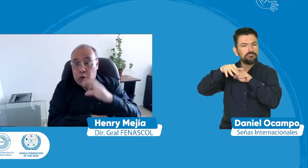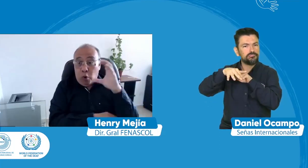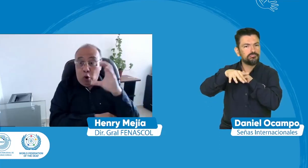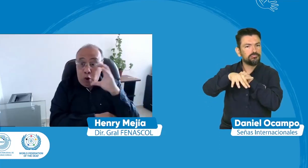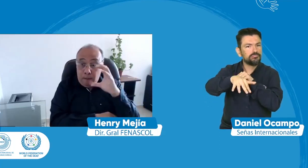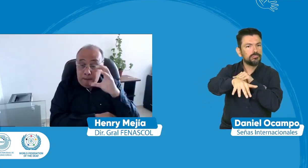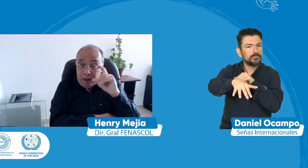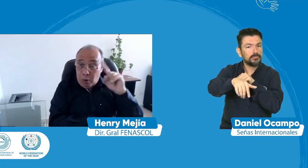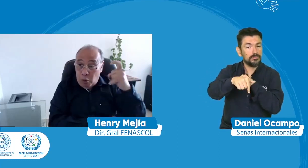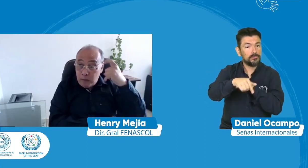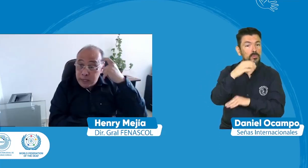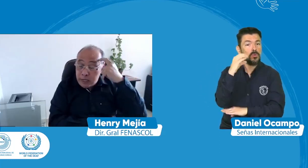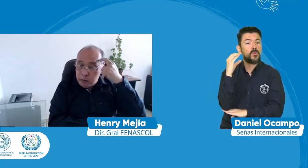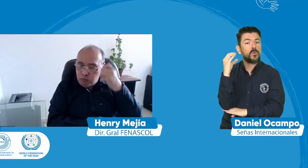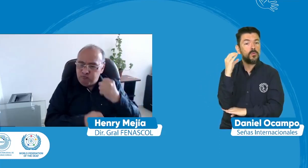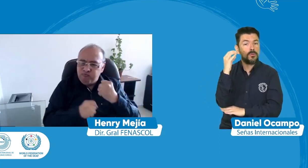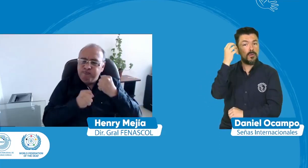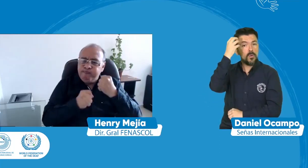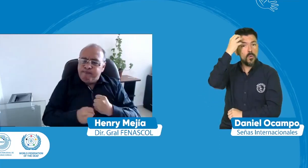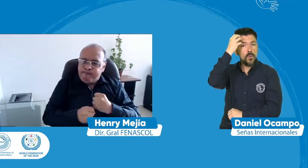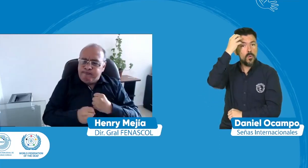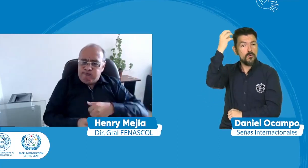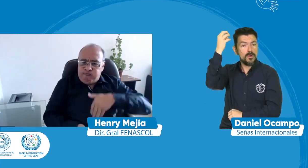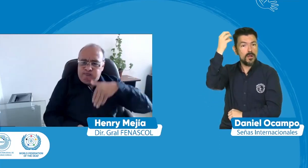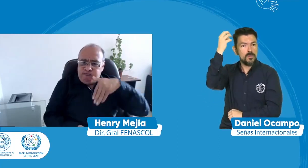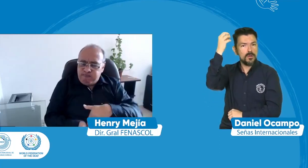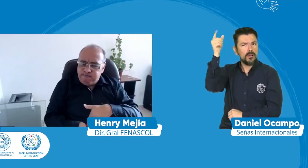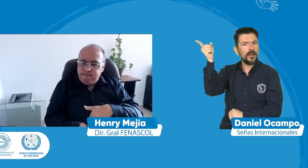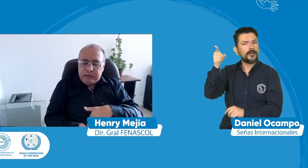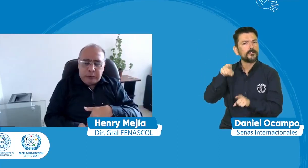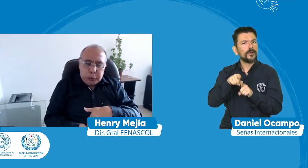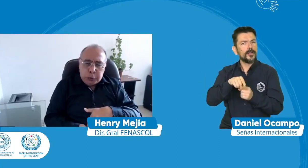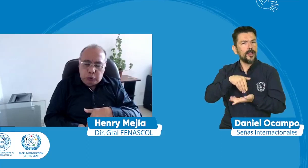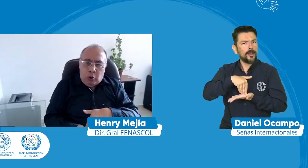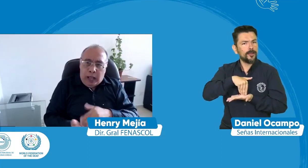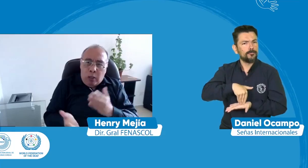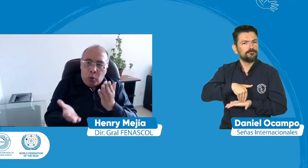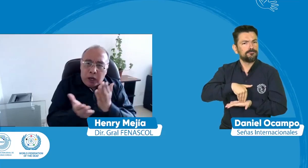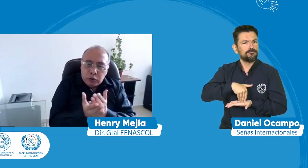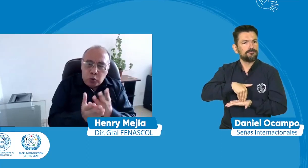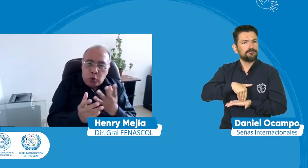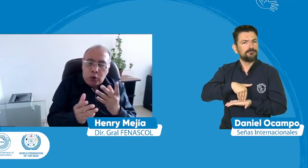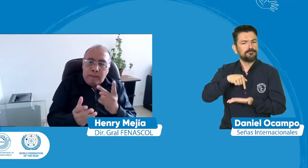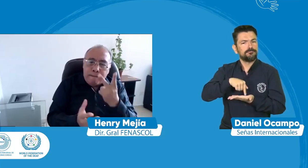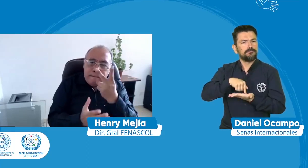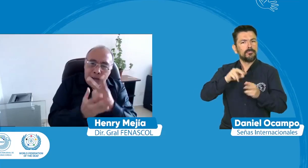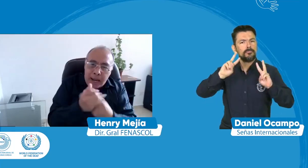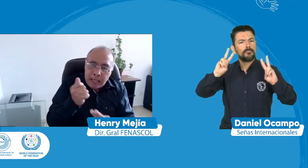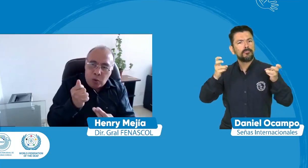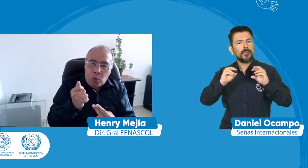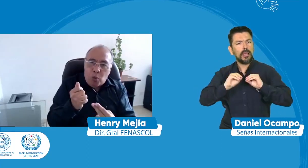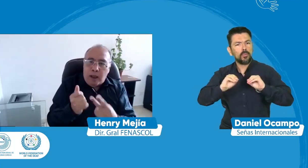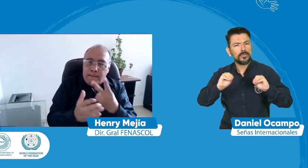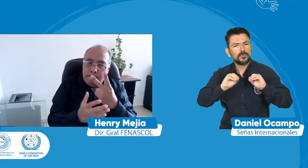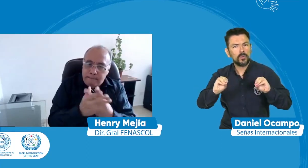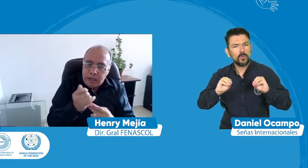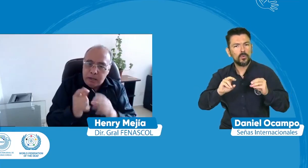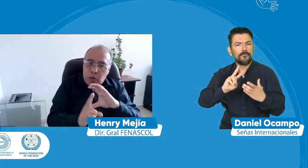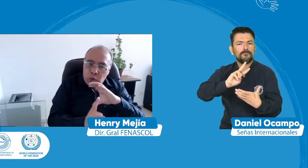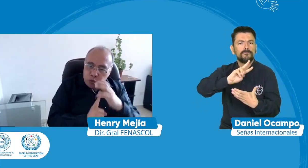internacional ellos dan ciertas pautas para que también los gobiernos pues tengan esta postura y que piensen